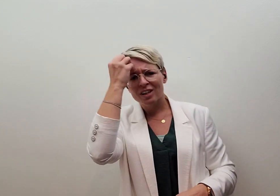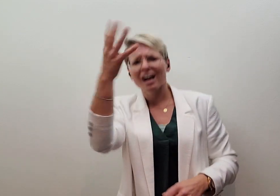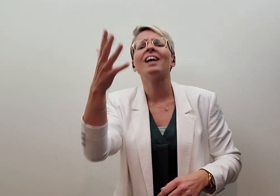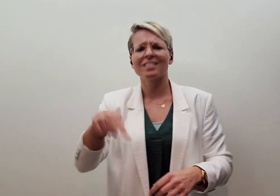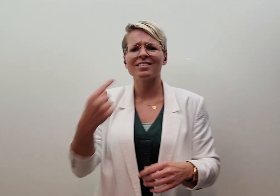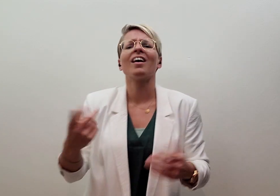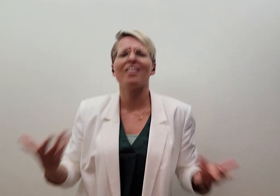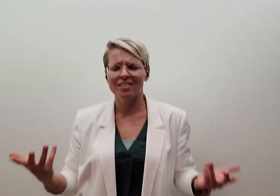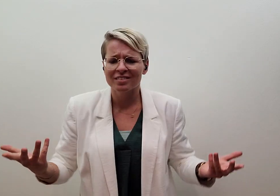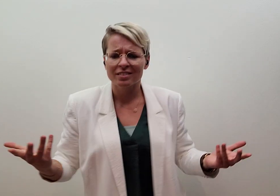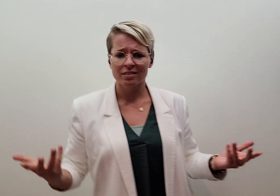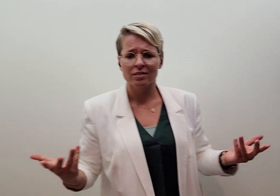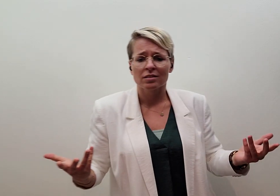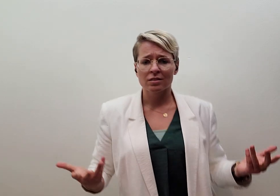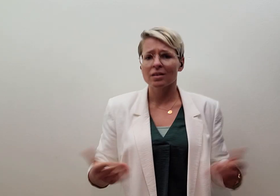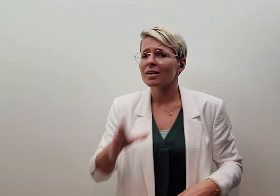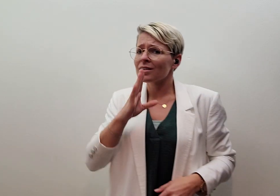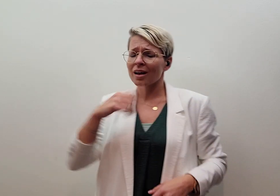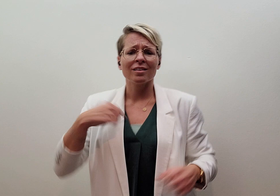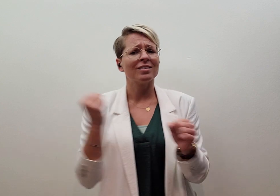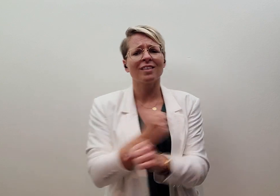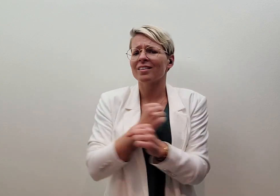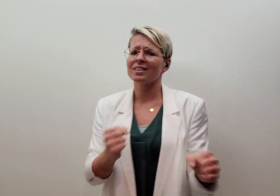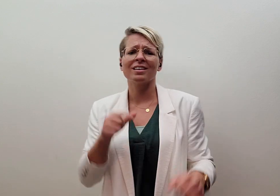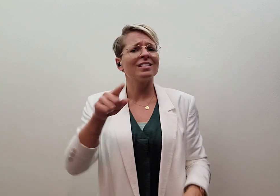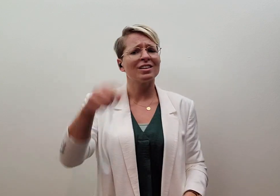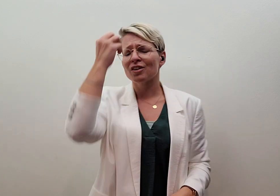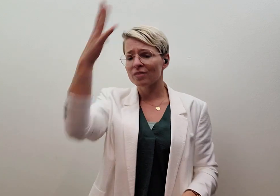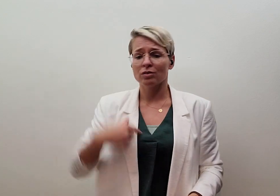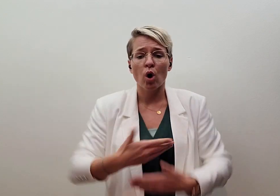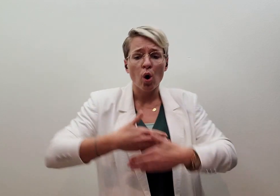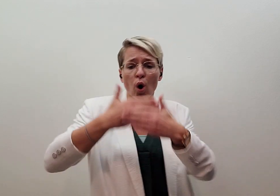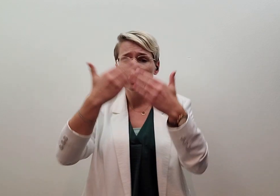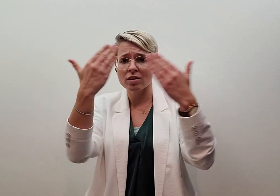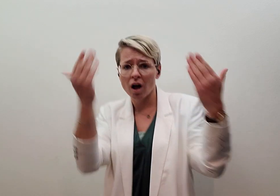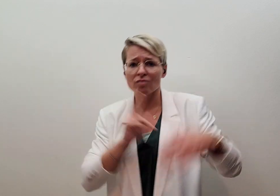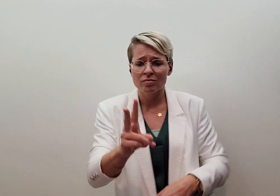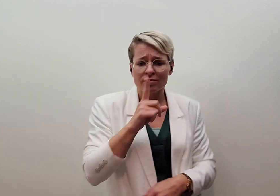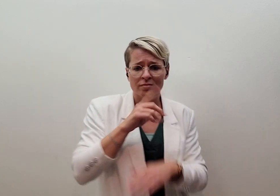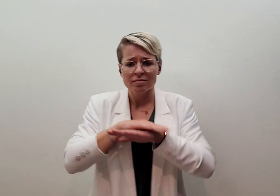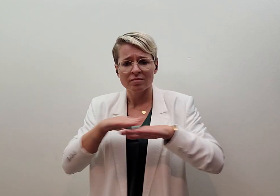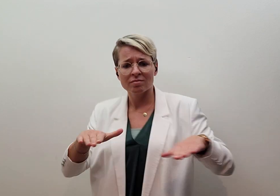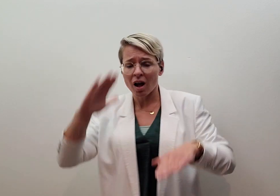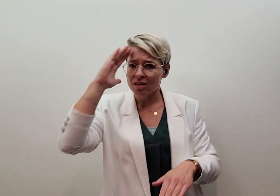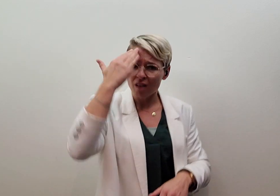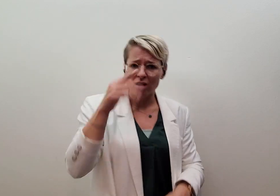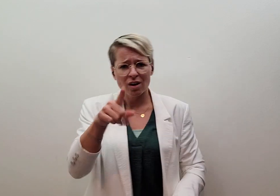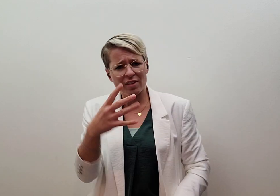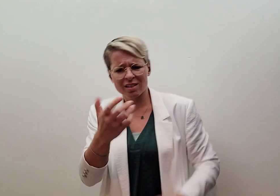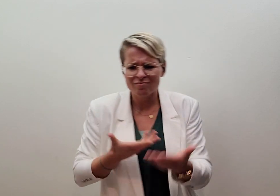vergeten kan Wat als ik jou nooit vergeten Zwijgen we de hele dag, wil jij me praten